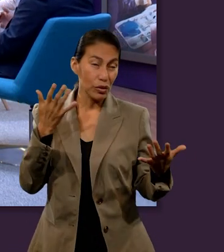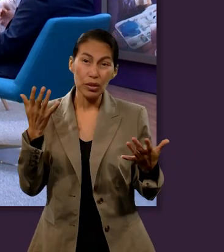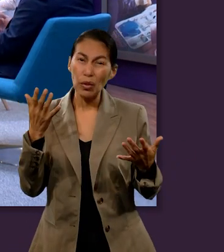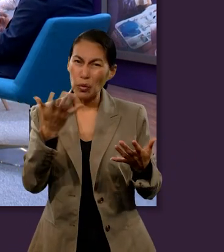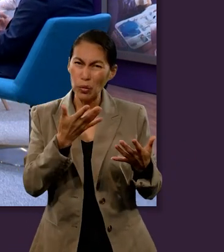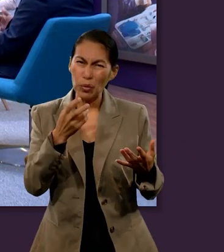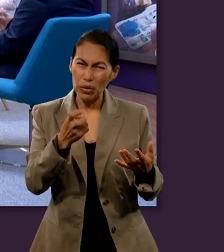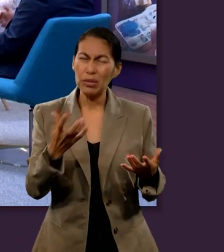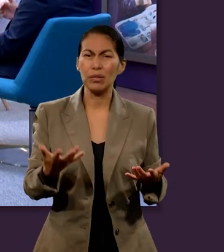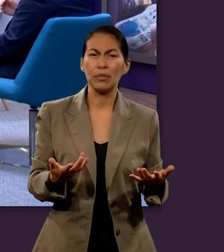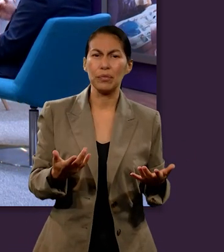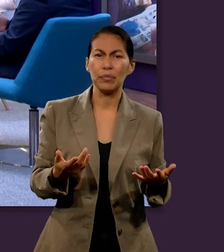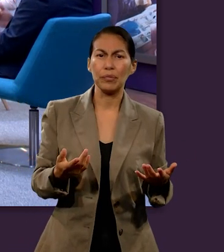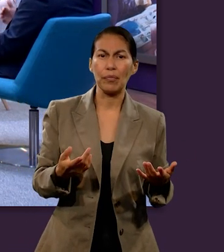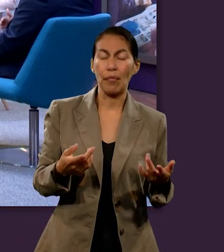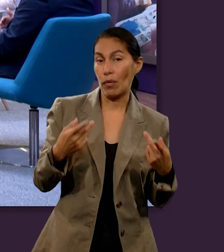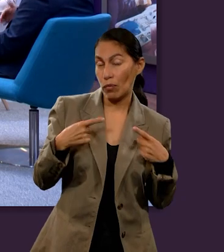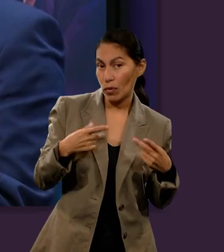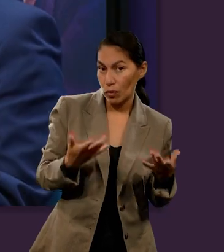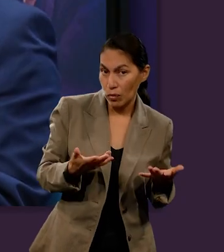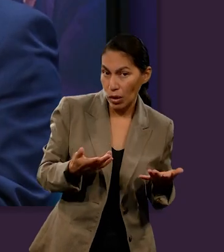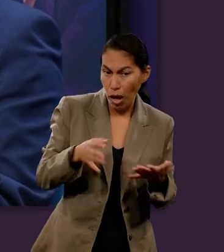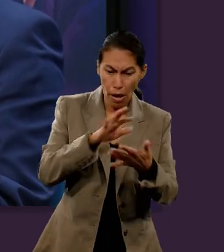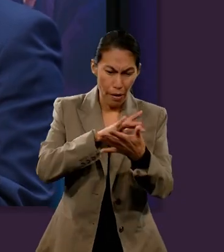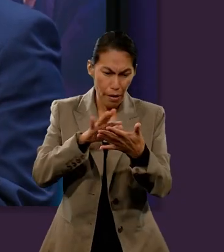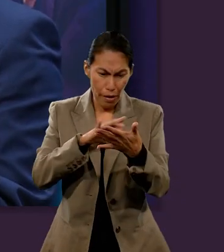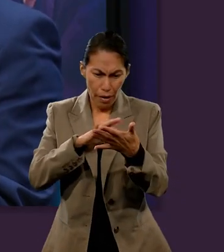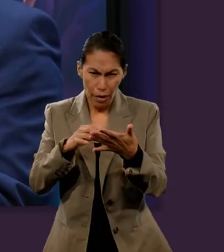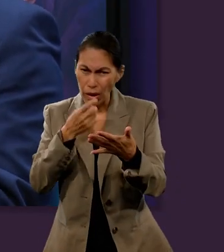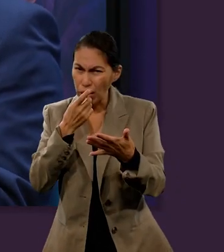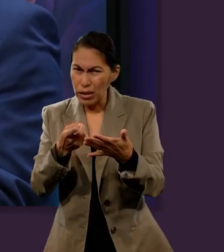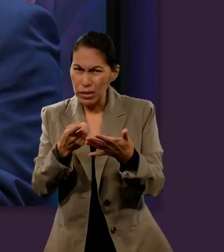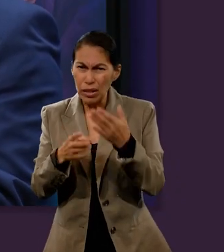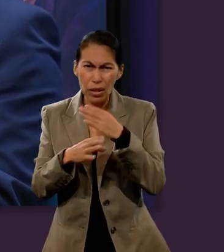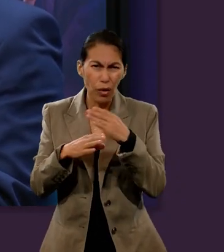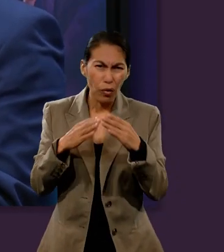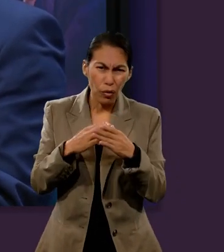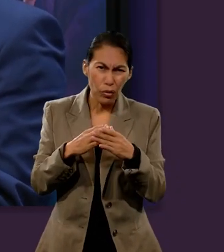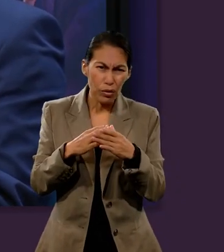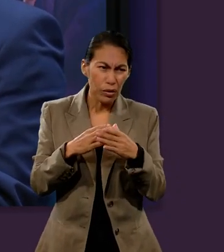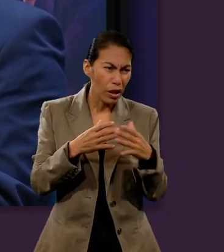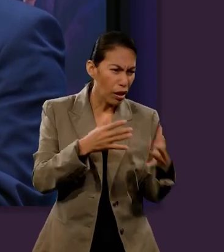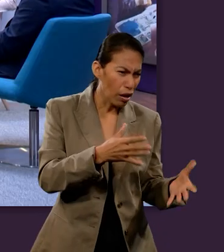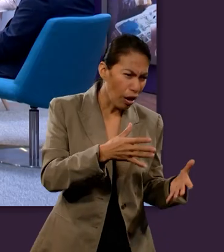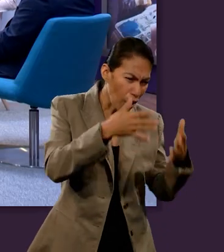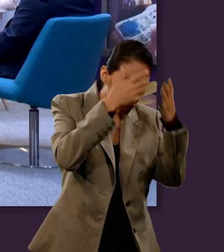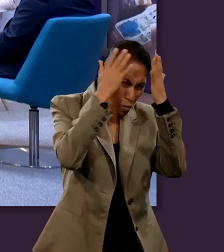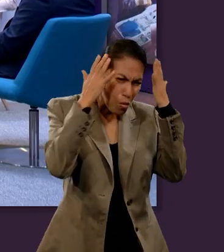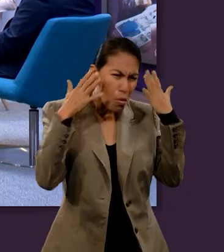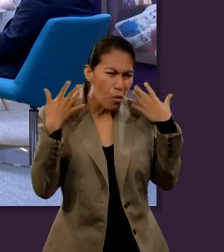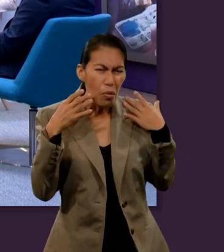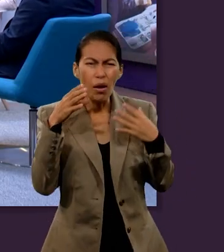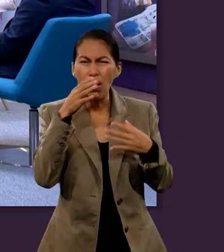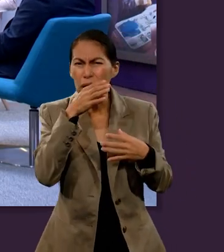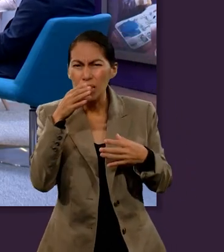pensamiento religioso de las personas. Porque uno puede, al leerlo, darse cuenta que mete cosas